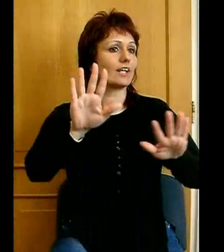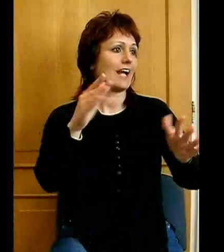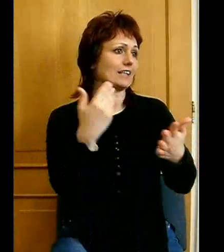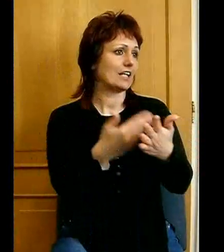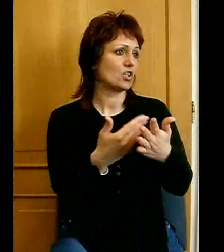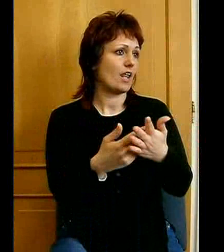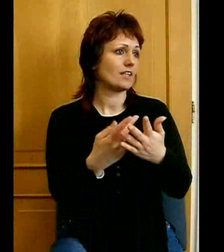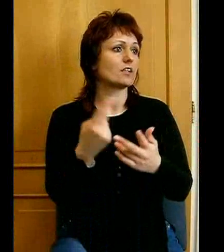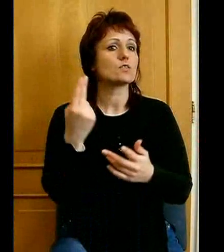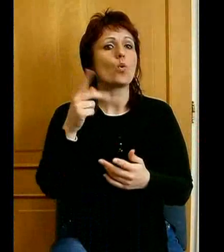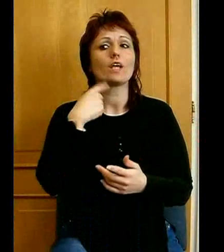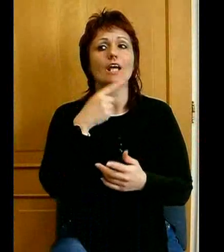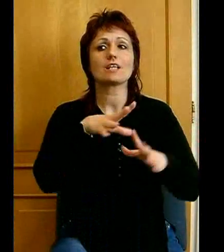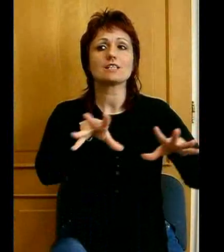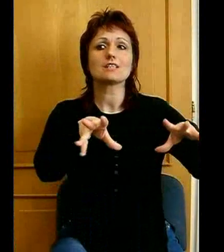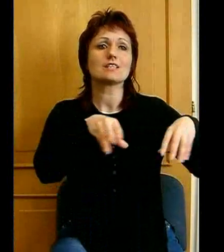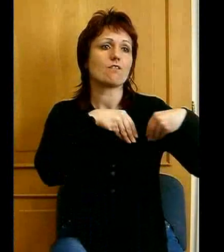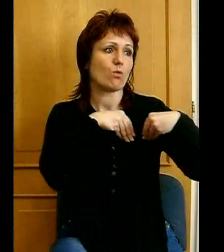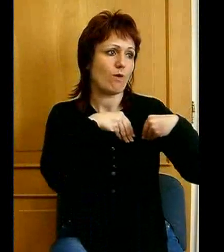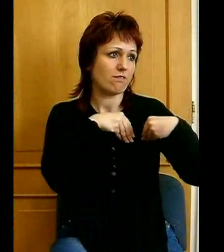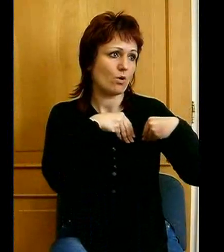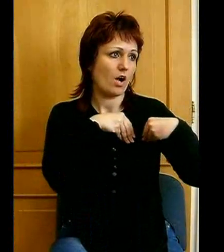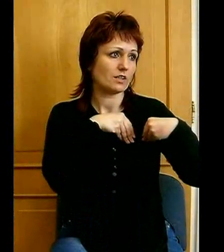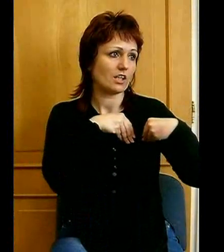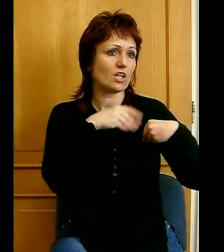szívünkbefogadásán, válaszoljuk az imánságban.